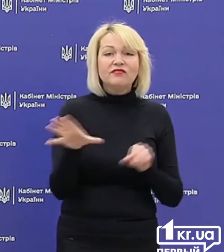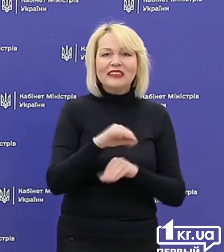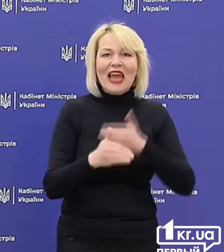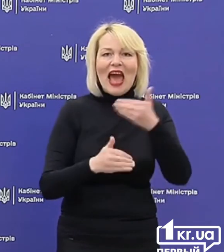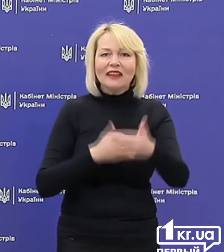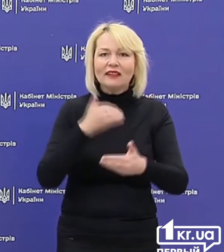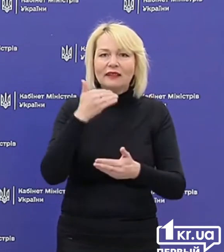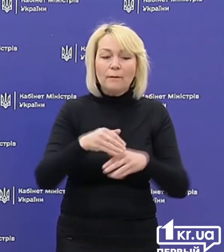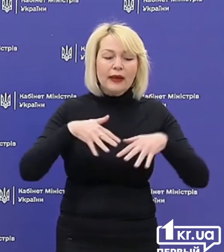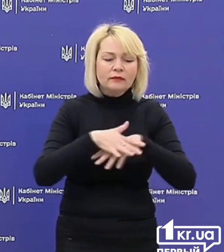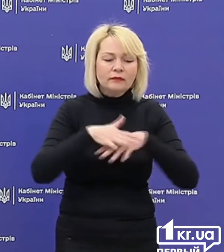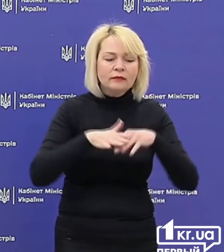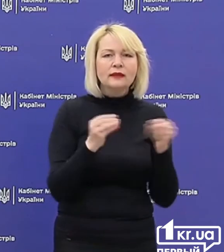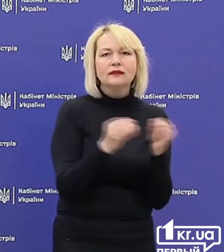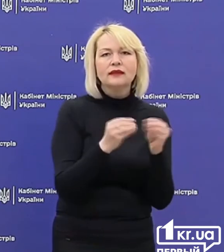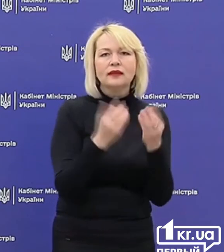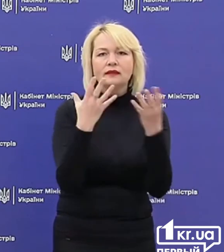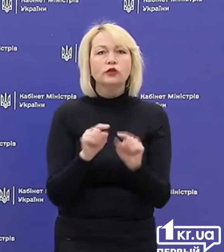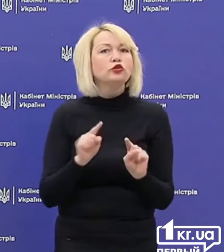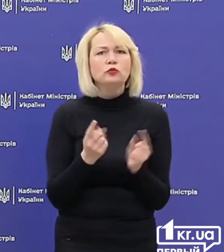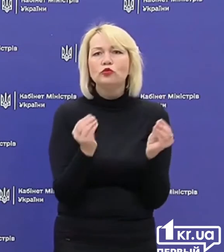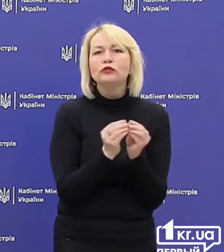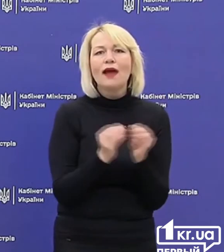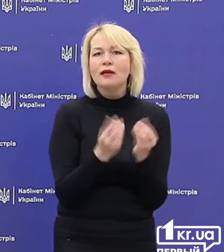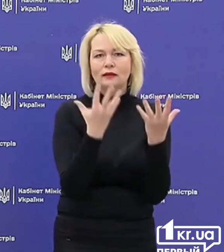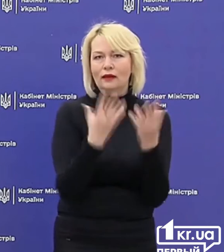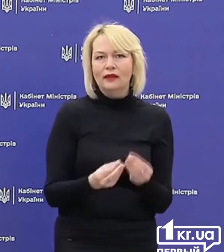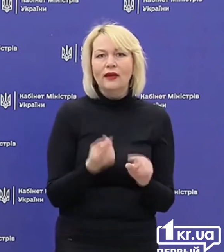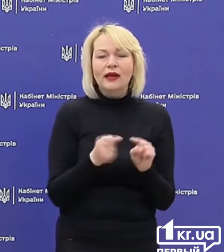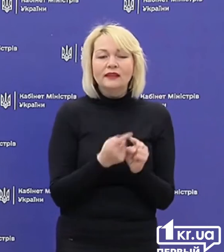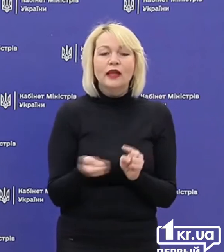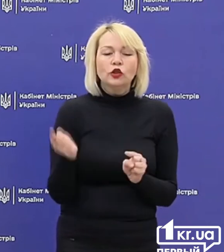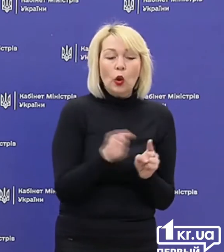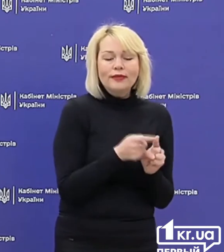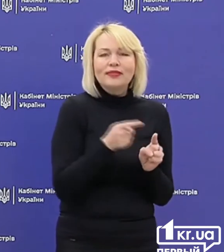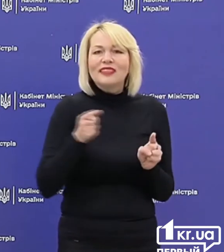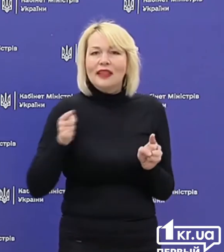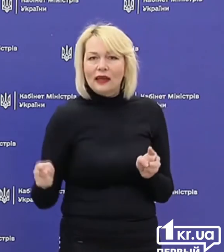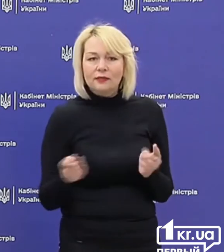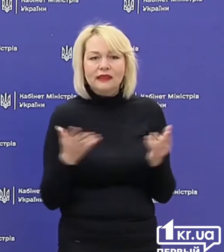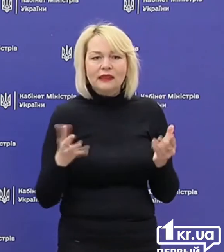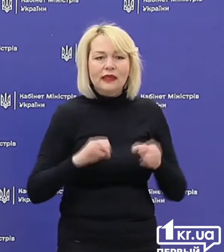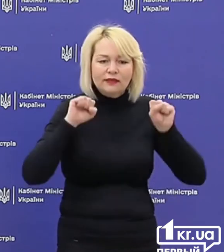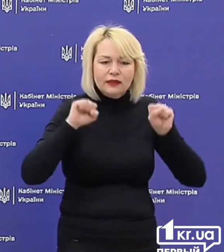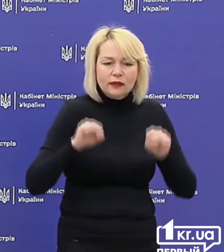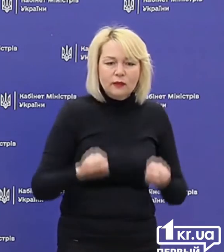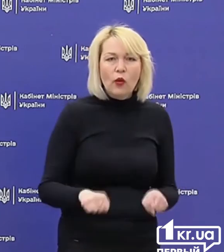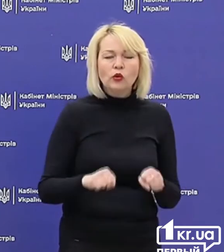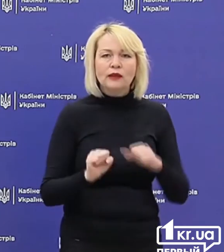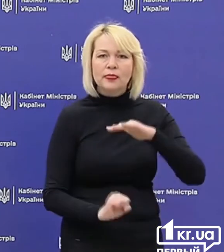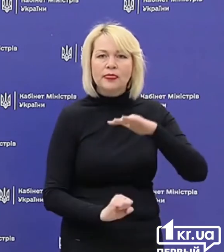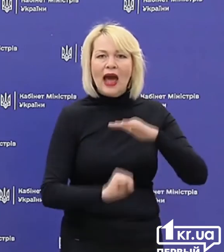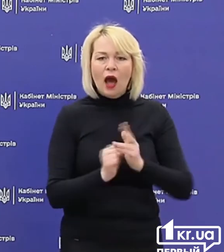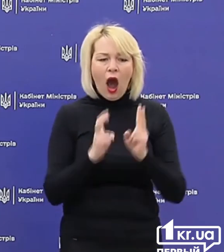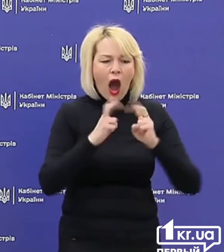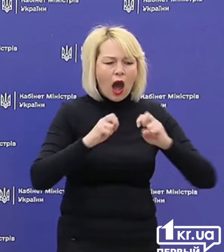розраховували виходив 60 днів. Чому саме 10 днів? Тому що це той термін, за який ми в змозі на основі